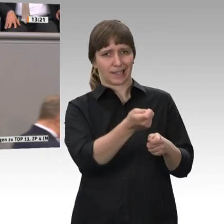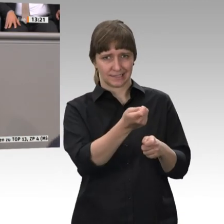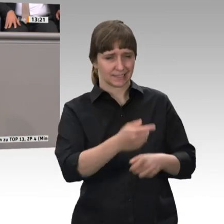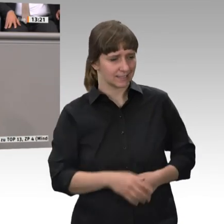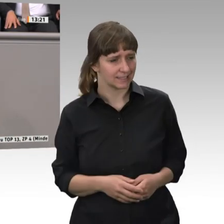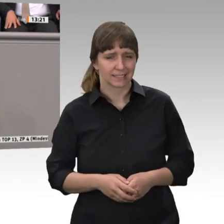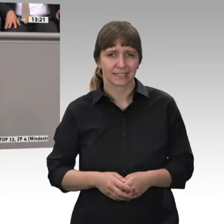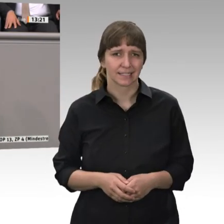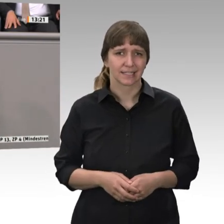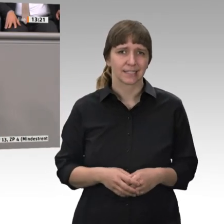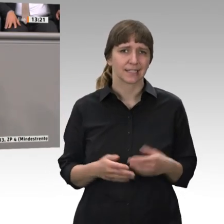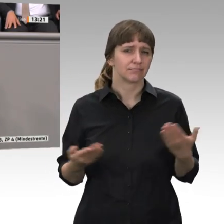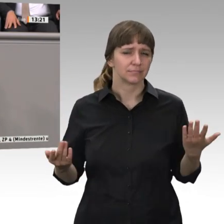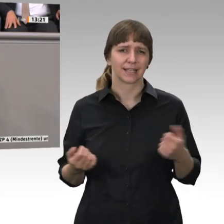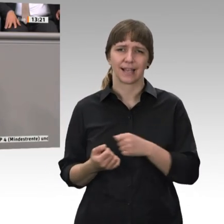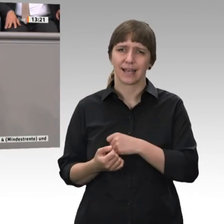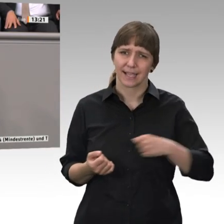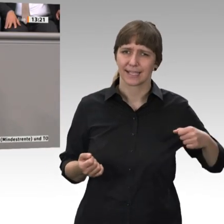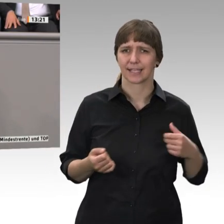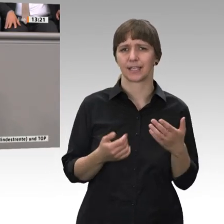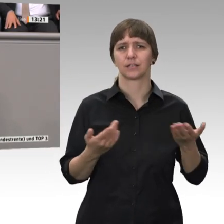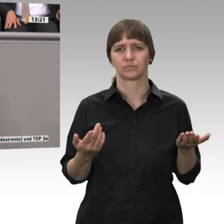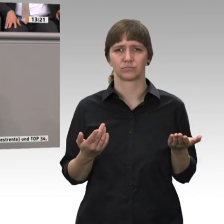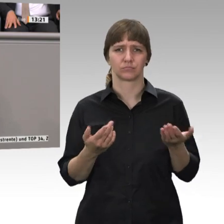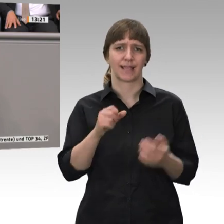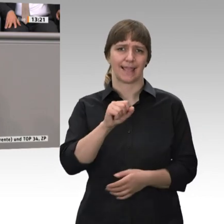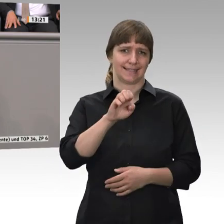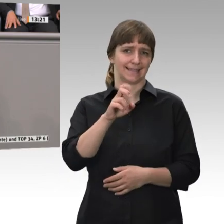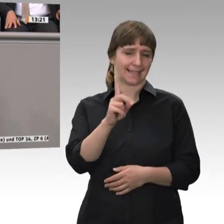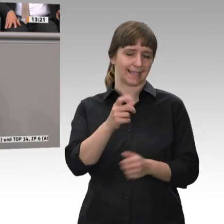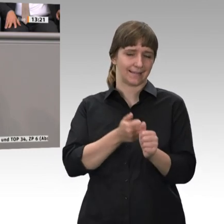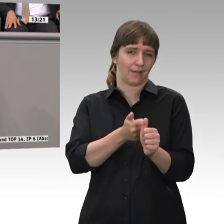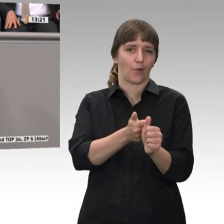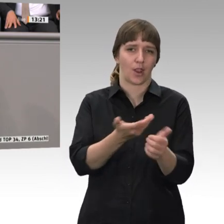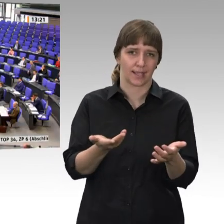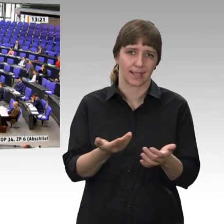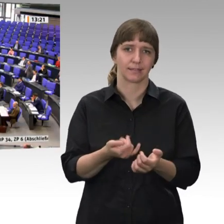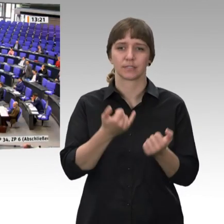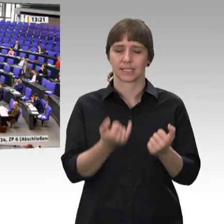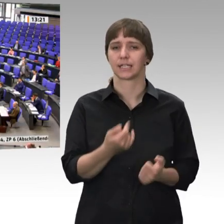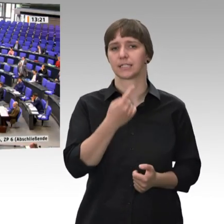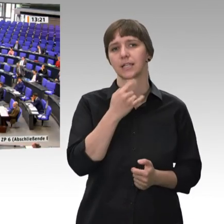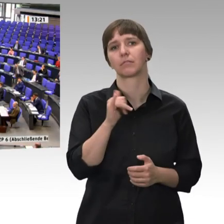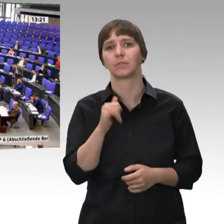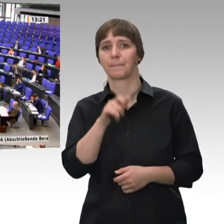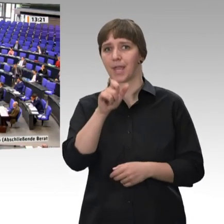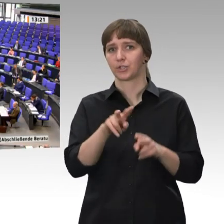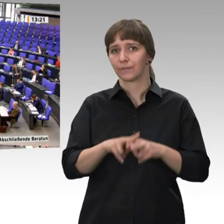Die Linke als Nachfolger der SED setzt jetzt auf Menschenwürde, vergisst aber die